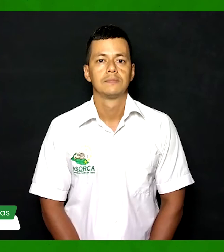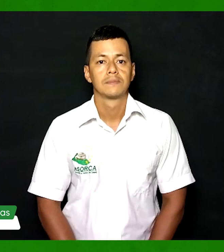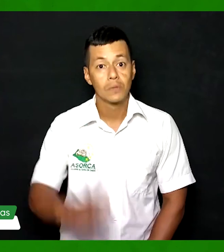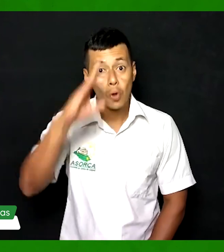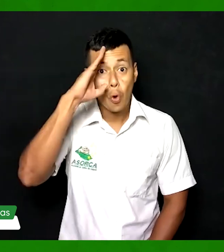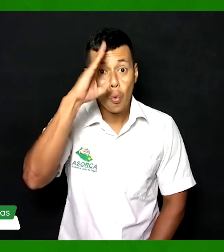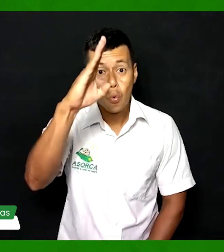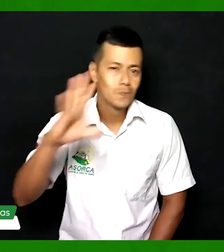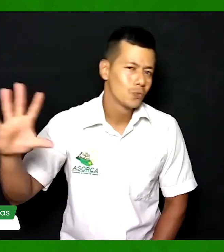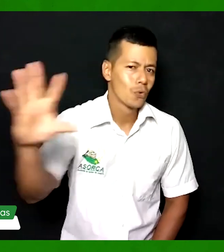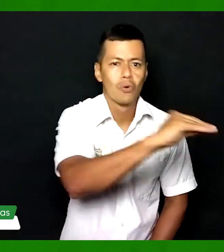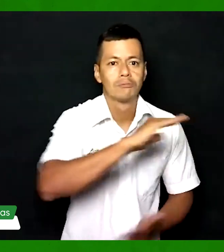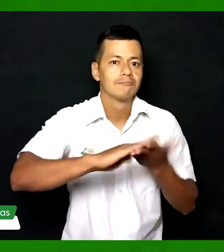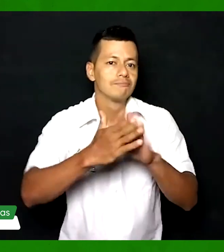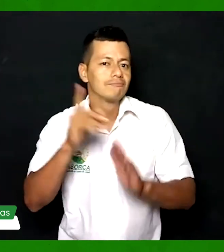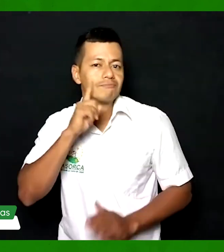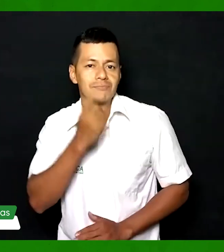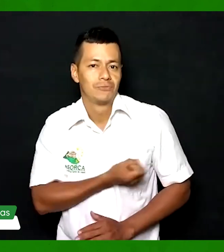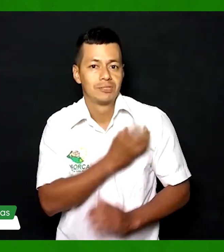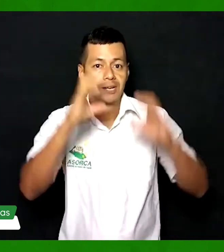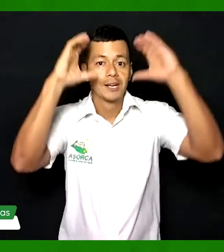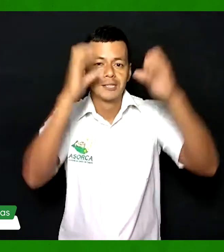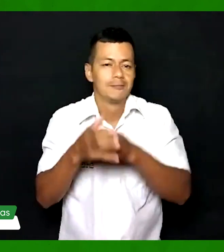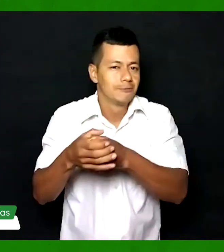Un saludo a toda la comunidad sorda de Florencia Caquetá y demás asociaciones.